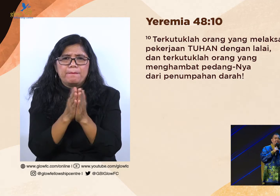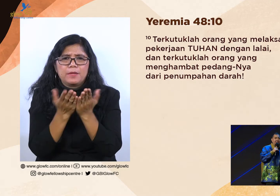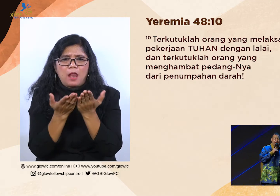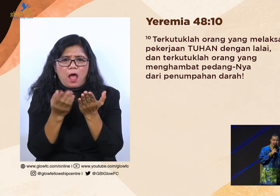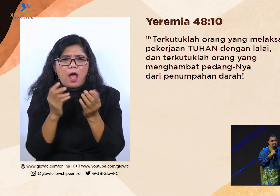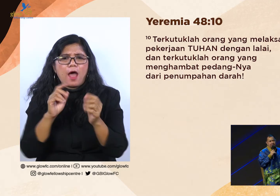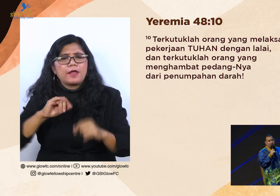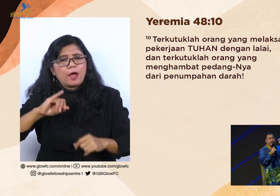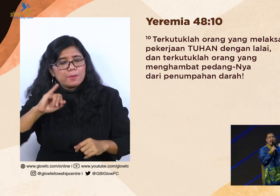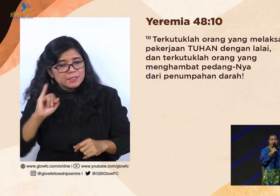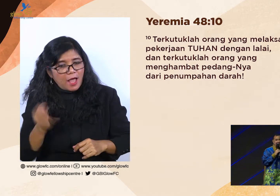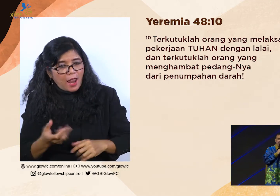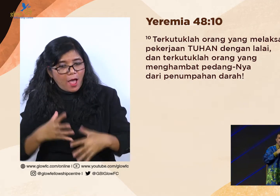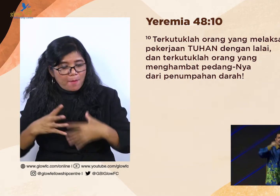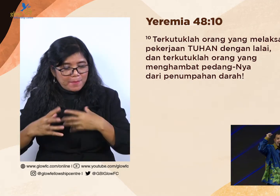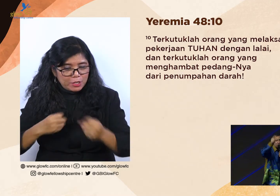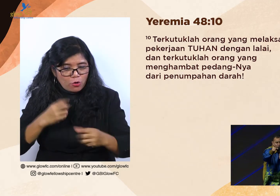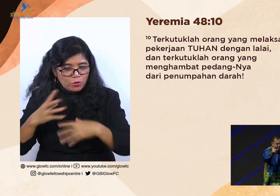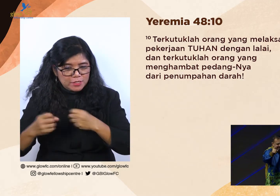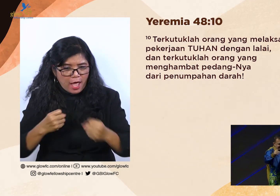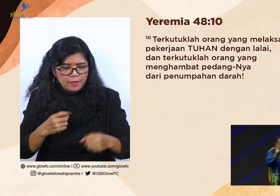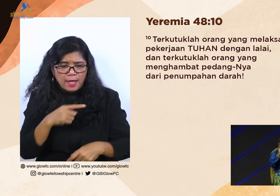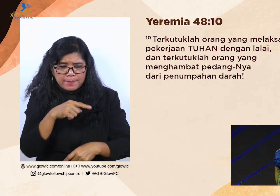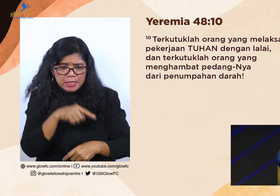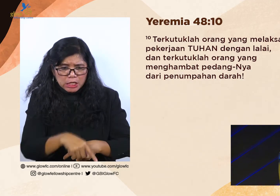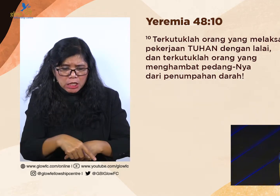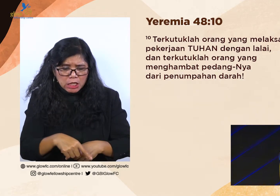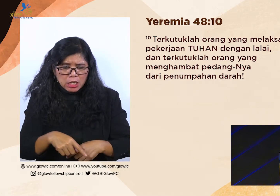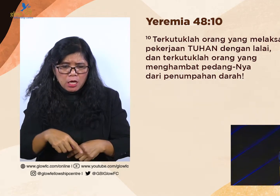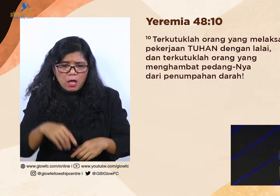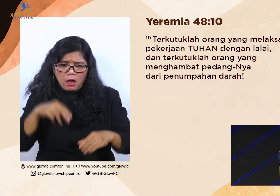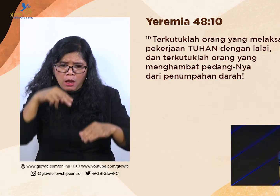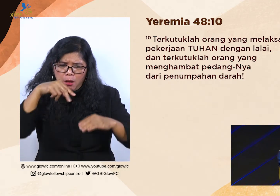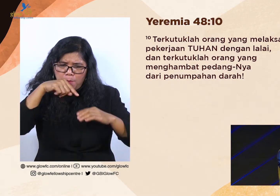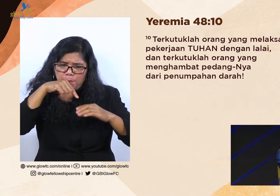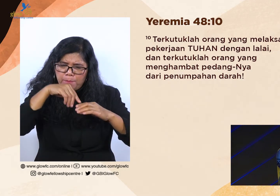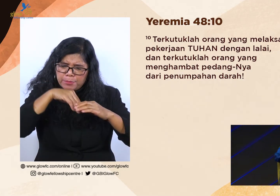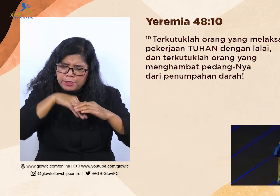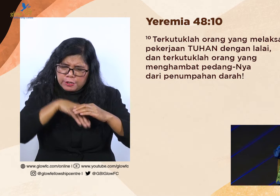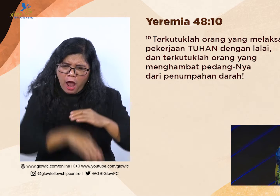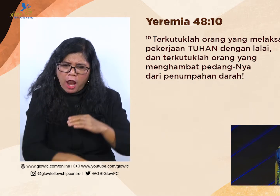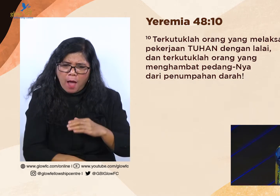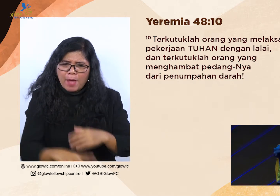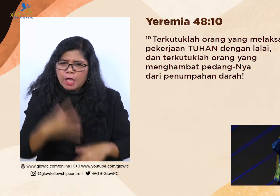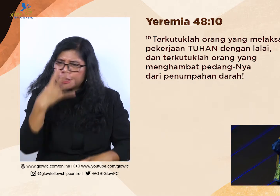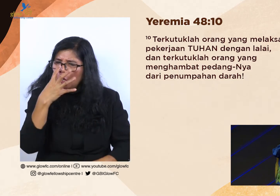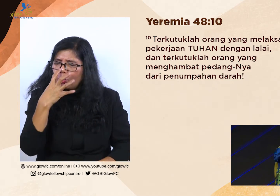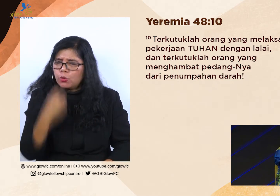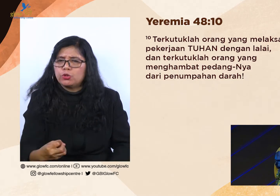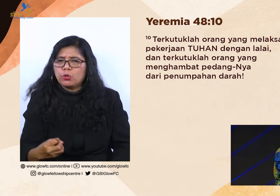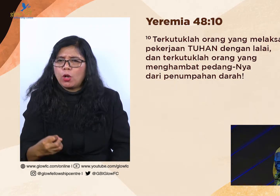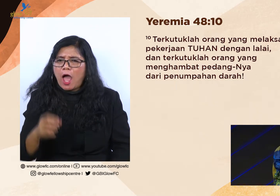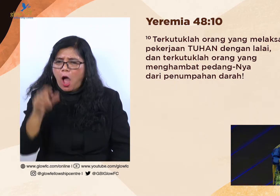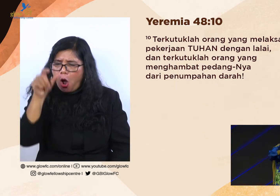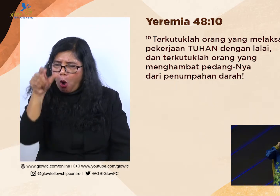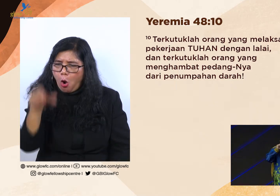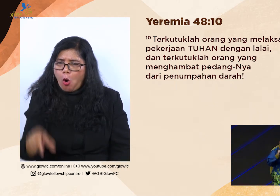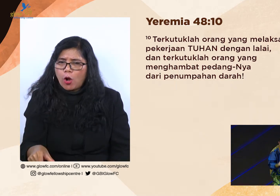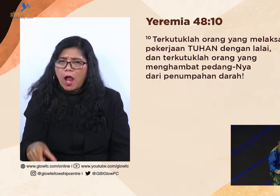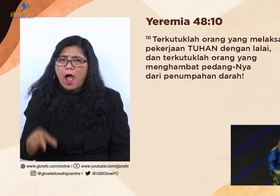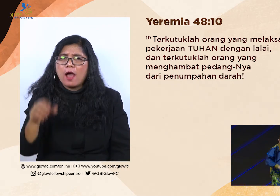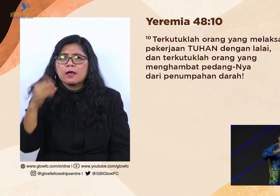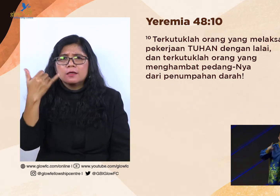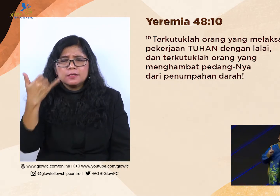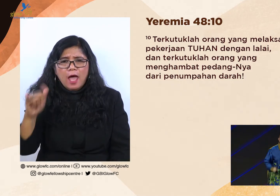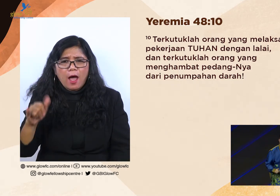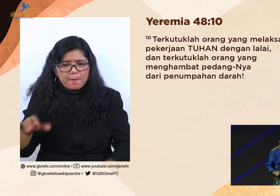ayat ini bukan bilang bersalah dan berdosa, ini lebih dalam lagi, terkutuklah. Nah, Yeremia 48 ayat 10 bilang begini, Terkutuklah orang yang